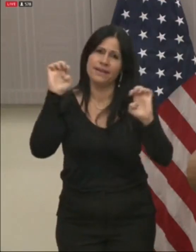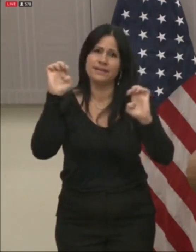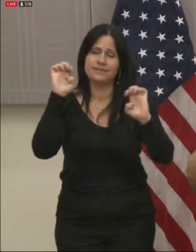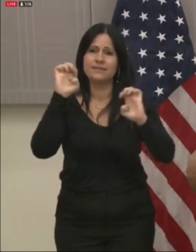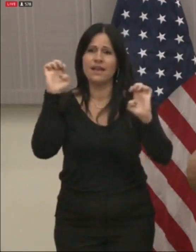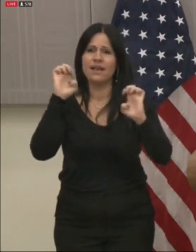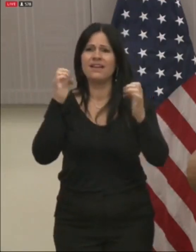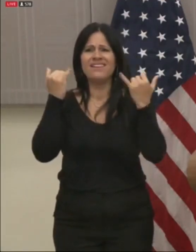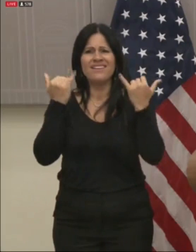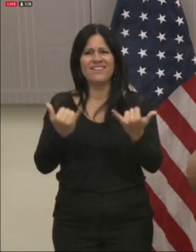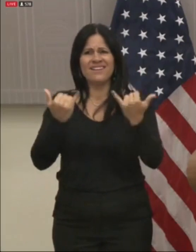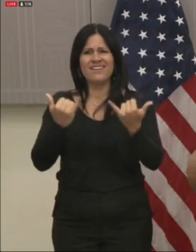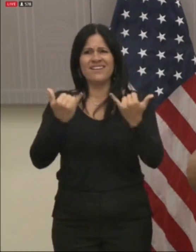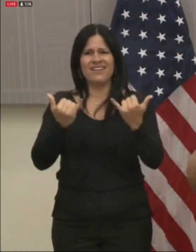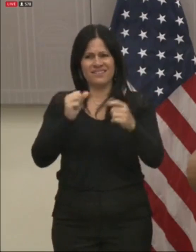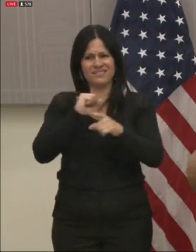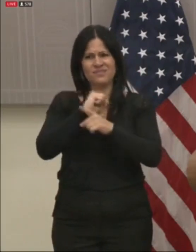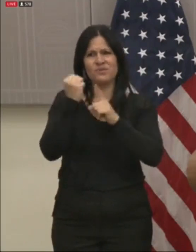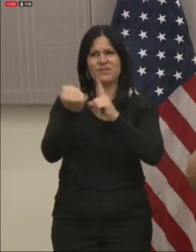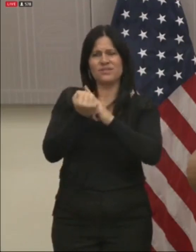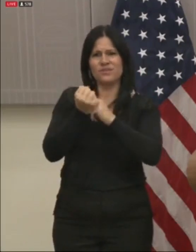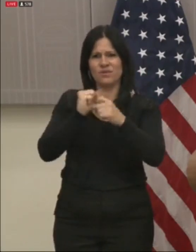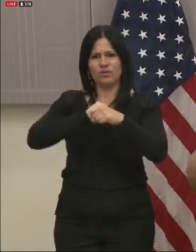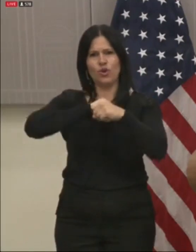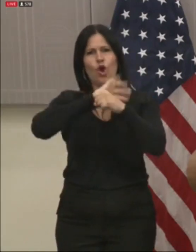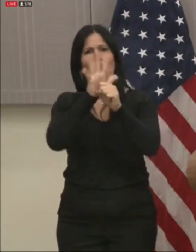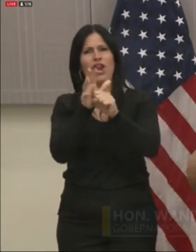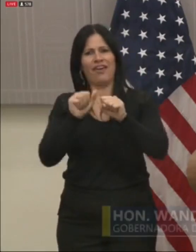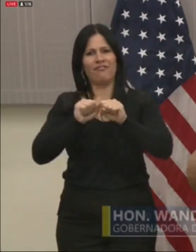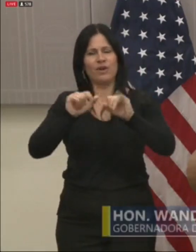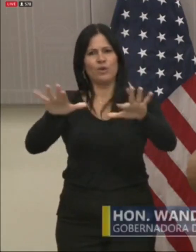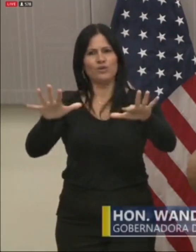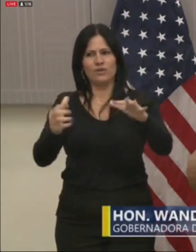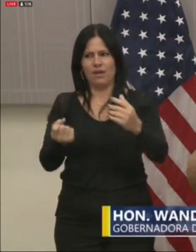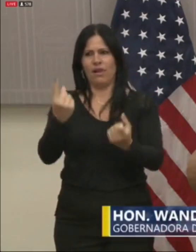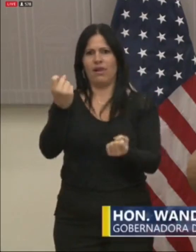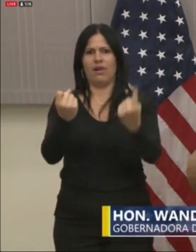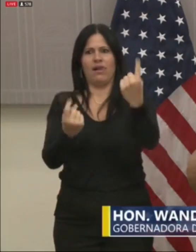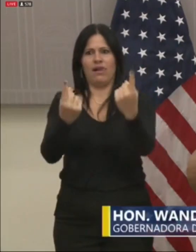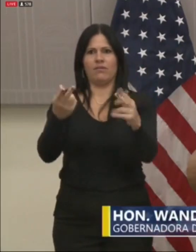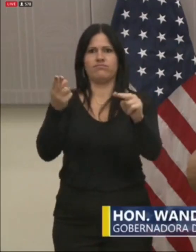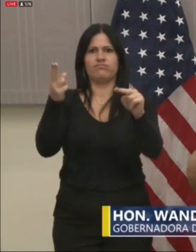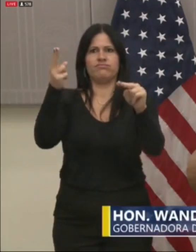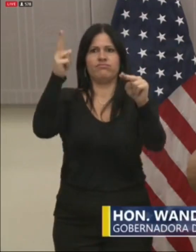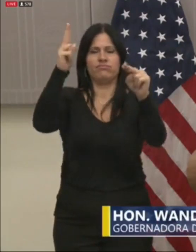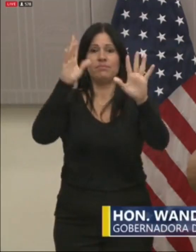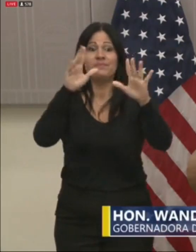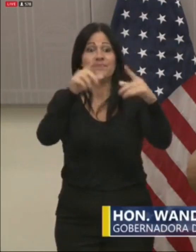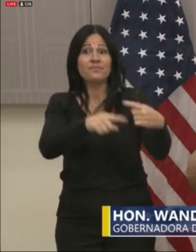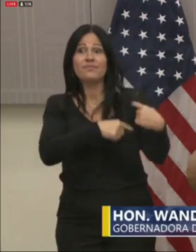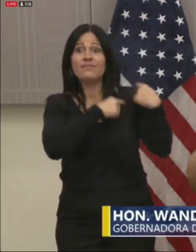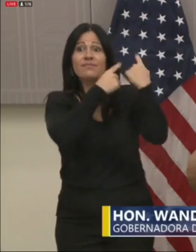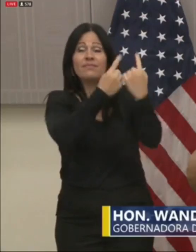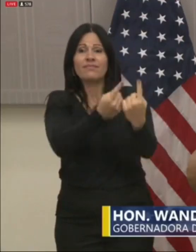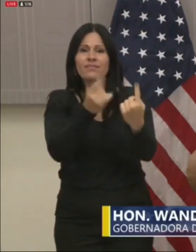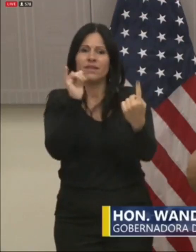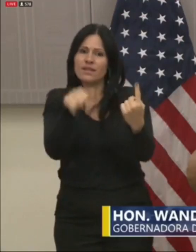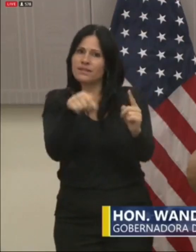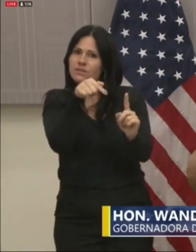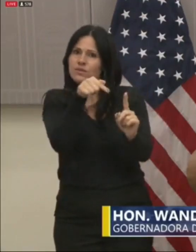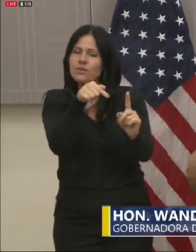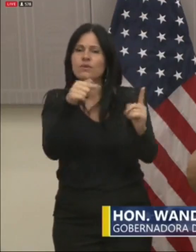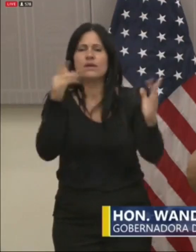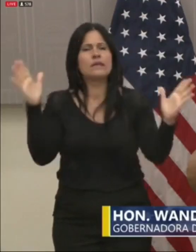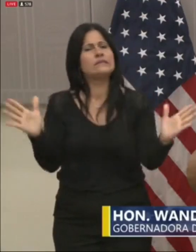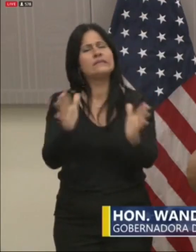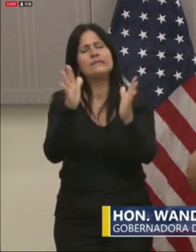y el mundo a raíz del coronavirus COVID-19. Desde entonces, se exhortó a la ciudadanía para que